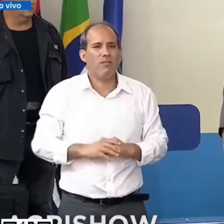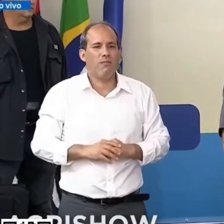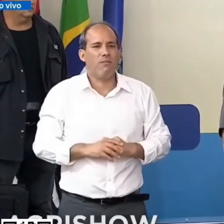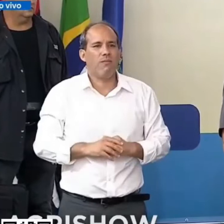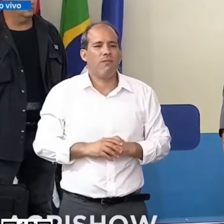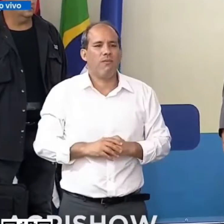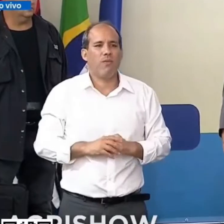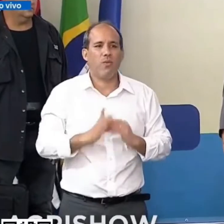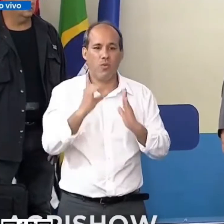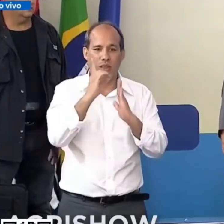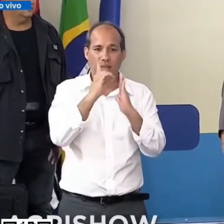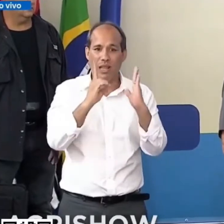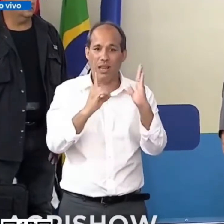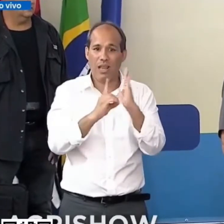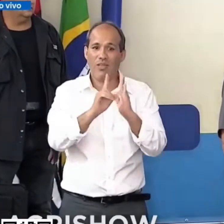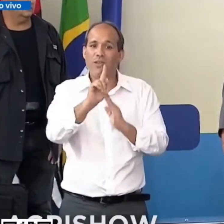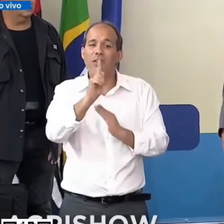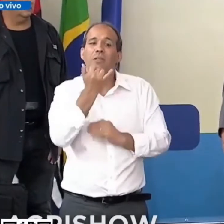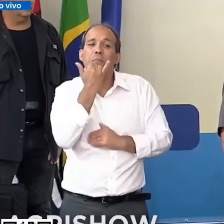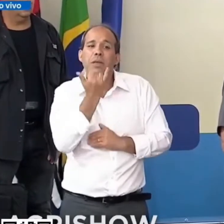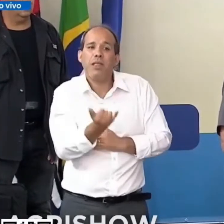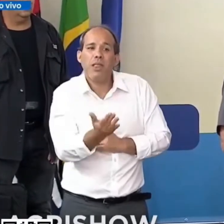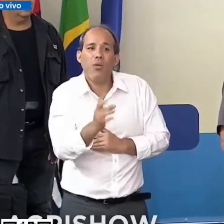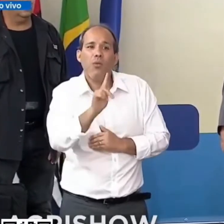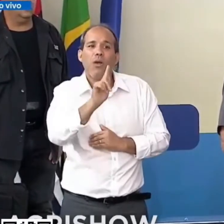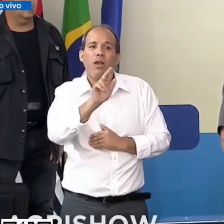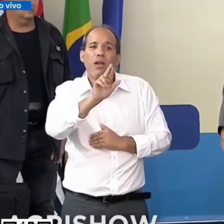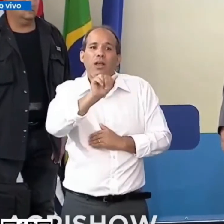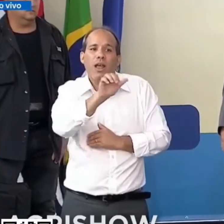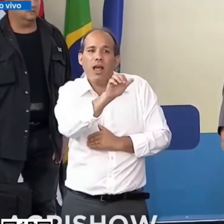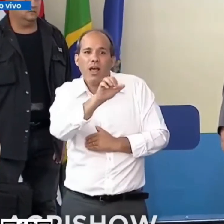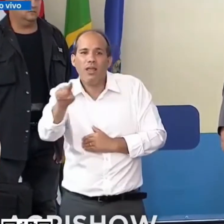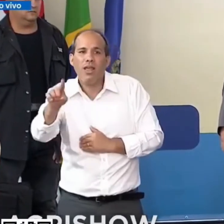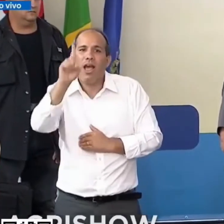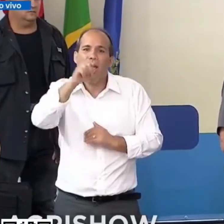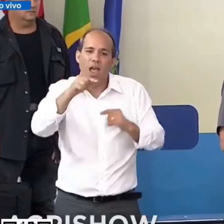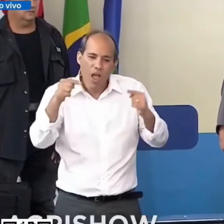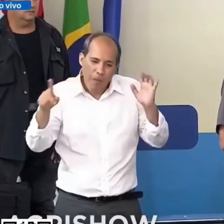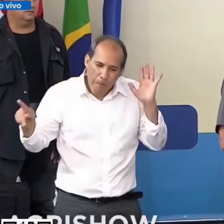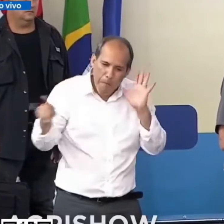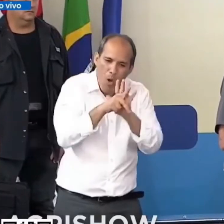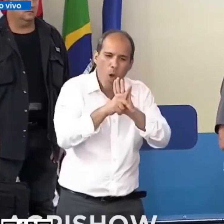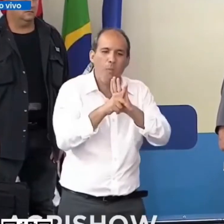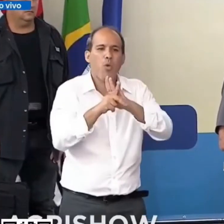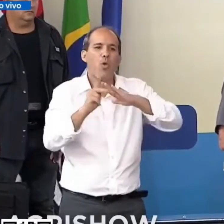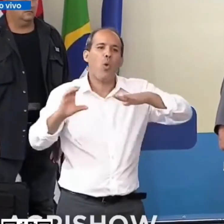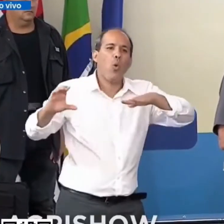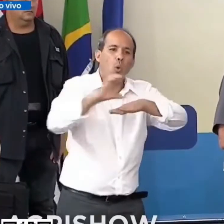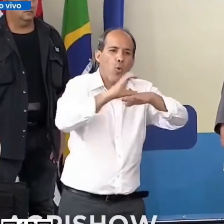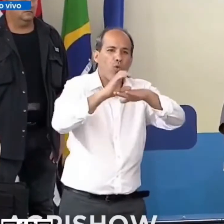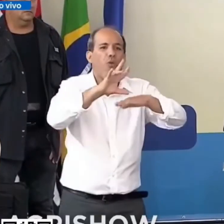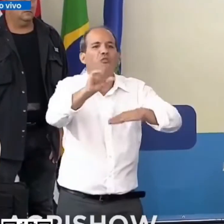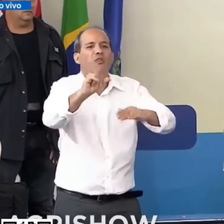o decreto da graça e do indulto é constitucional e será cumprido